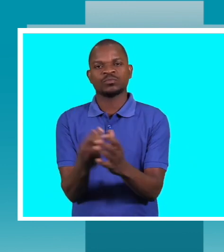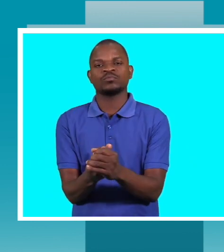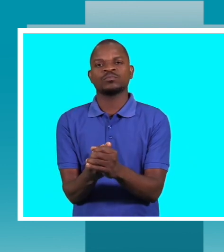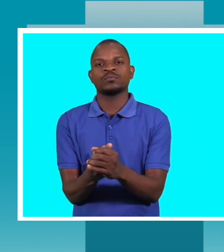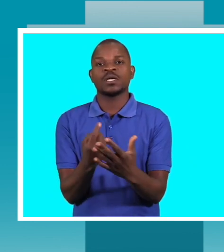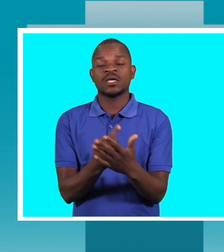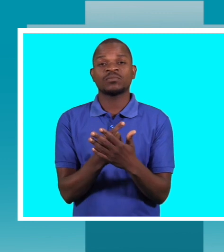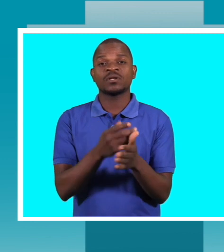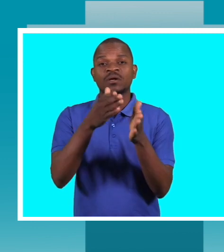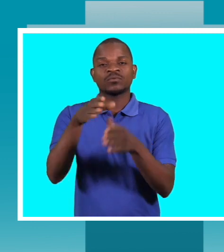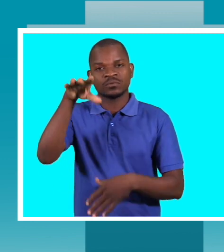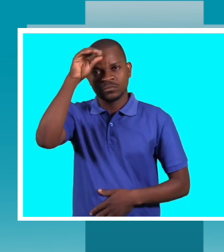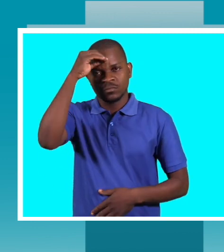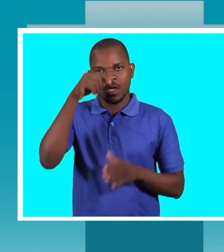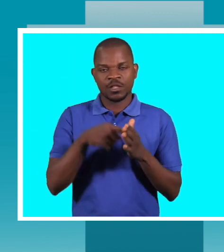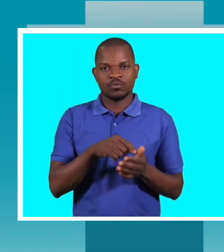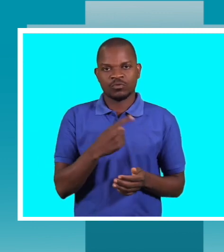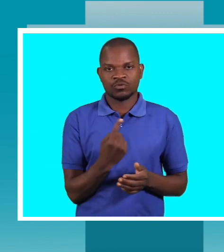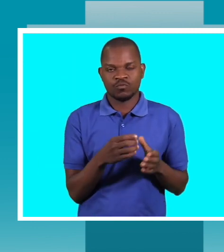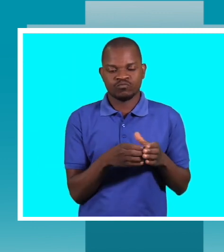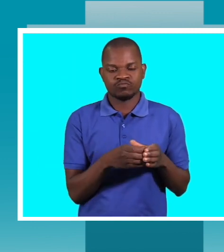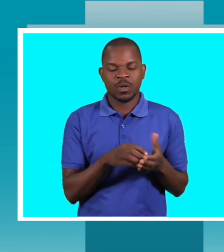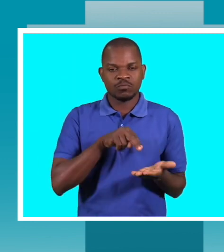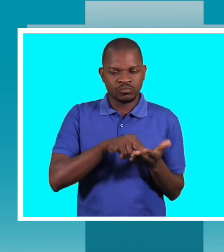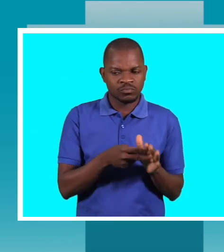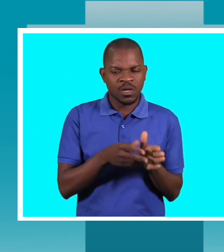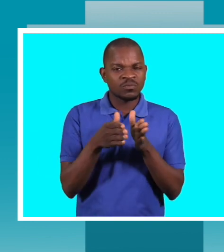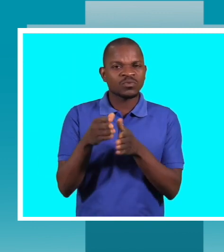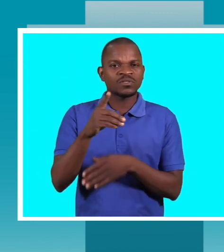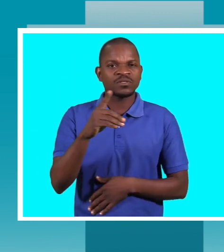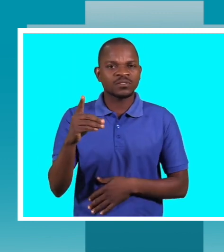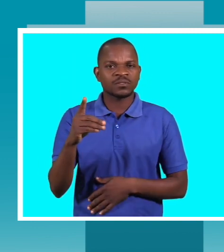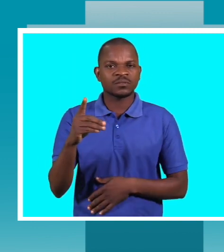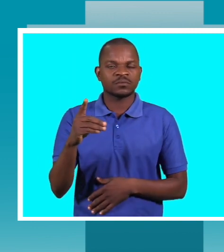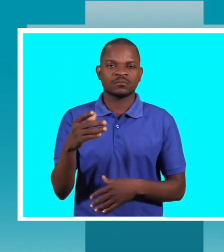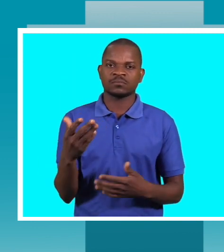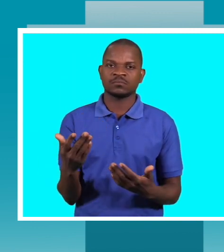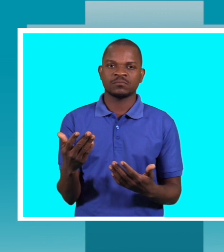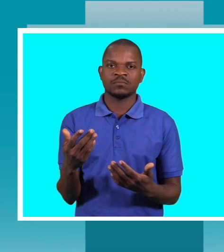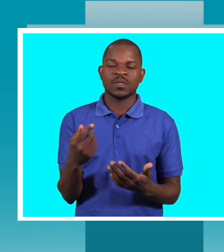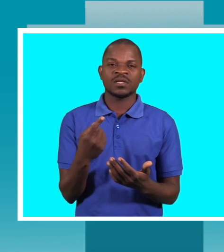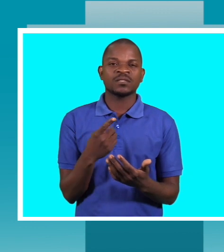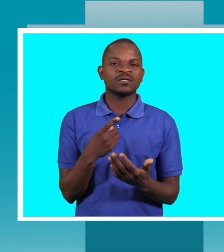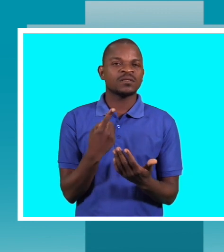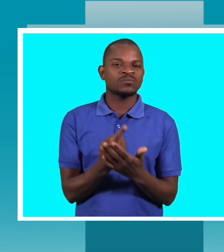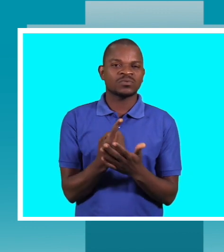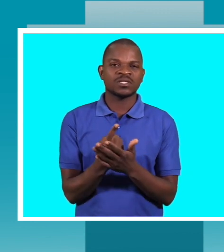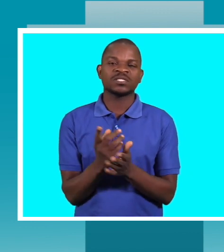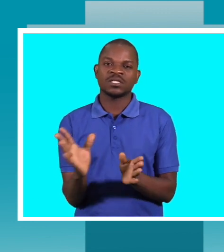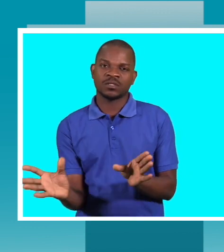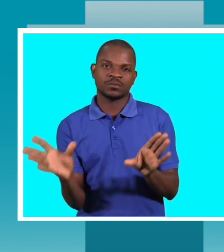Não basta planificar para uma pessoa com deficiência porque há muitas práticas de as pessoas planificar-se envolver as pessoas com